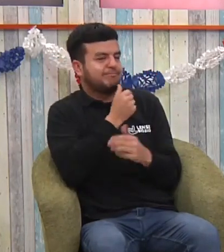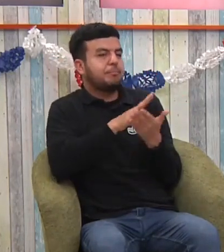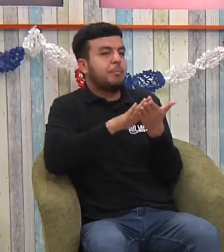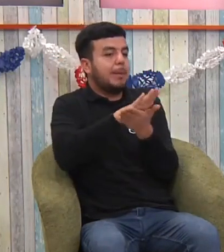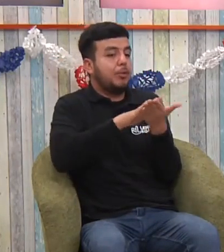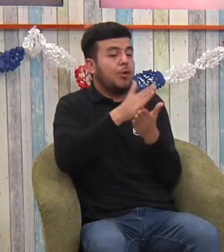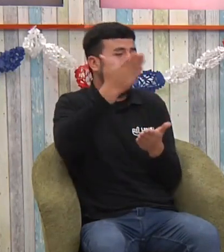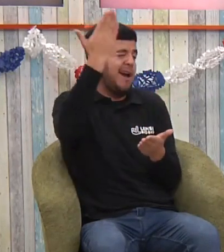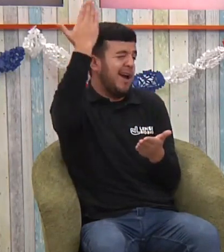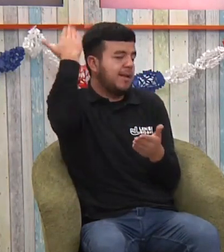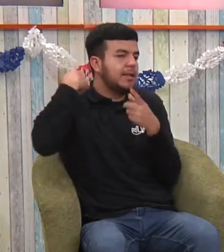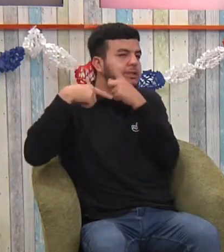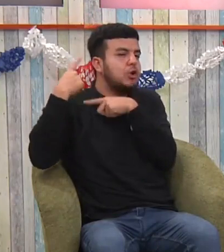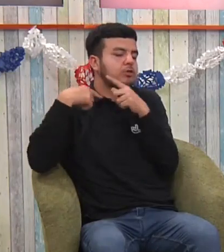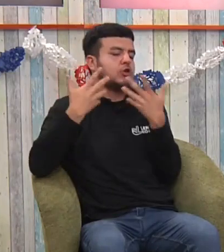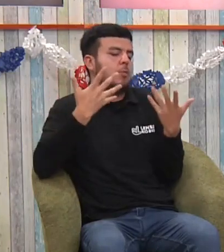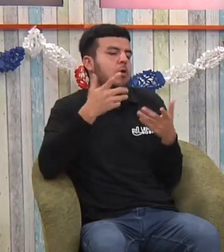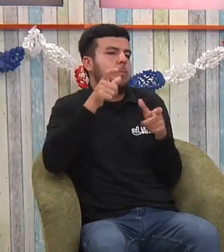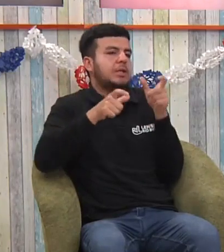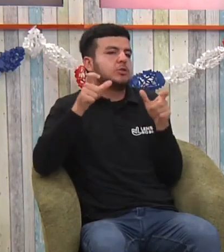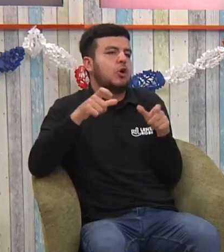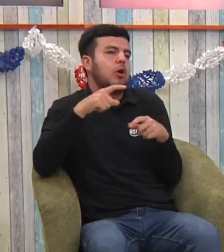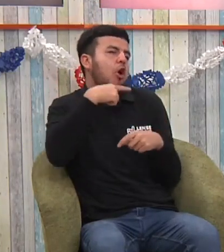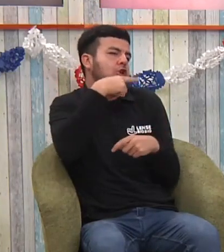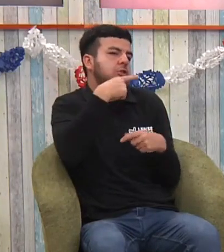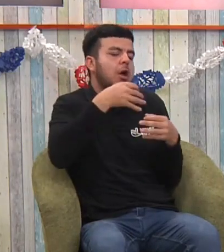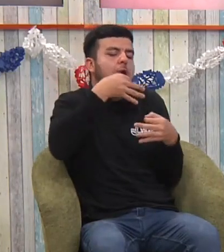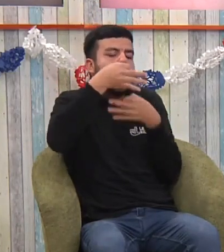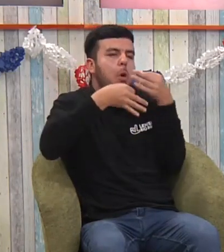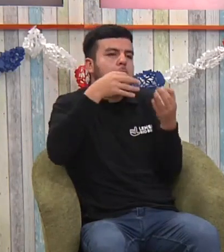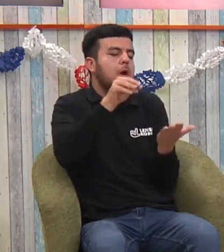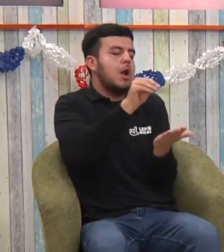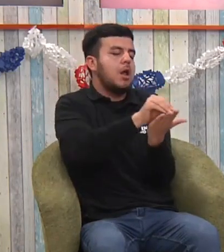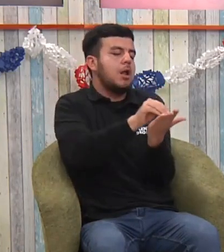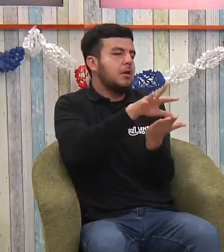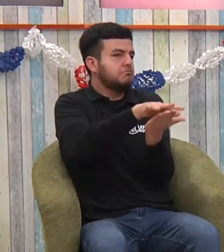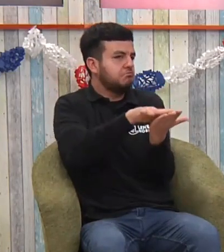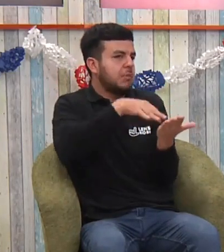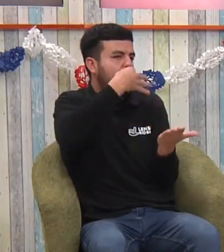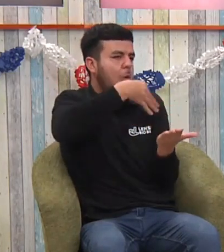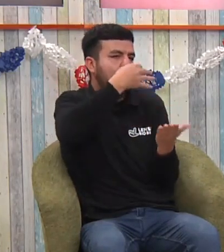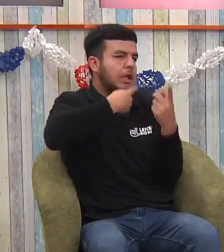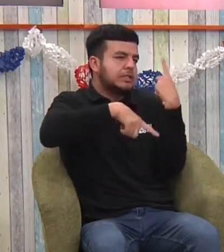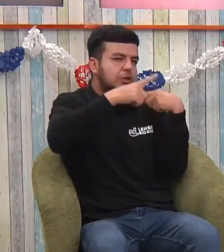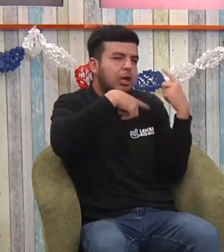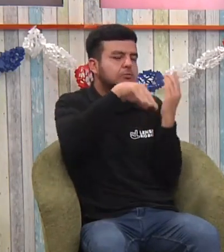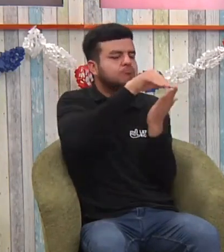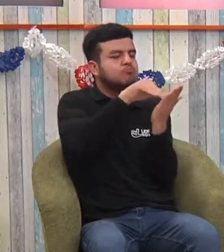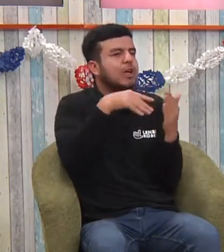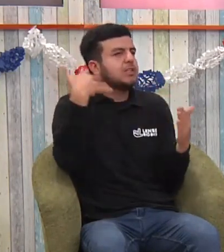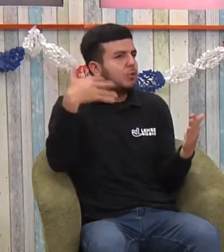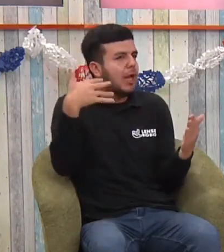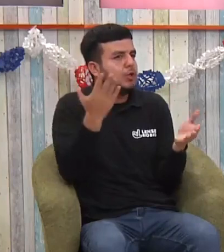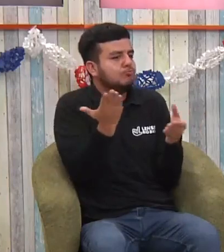que antes no existía. Si tú lo piensas antes, por ejemplo, las personas que se querían comunicar entre personas sordas y oyentes,